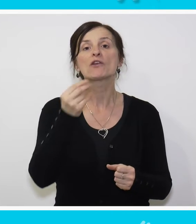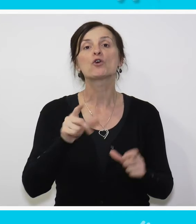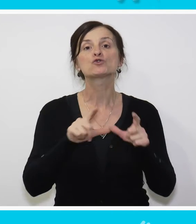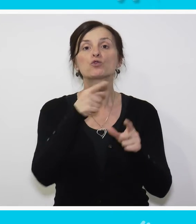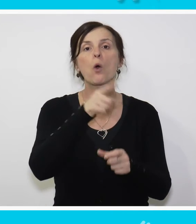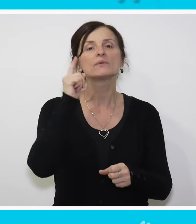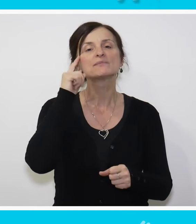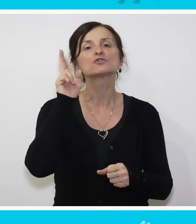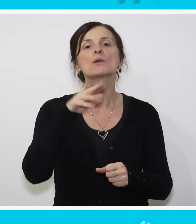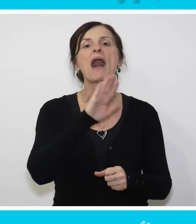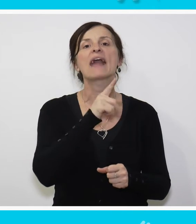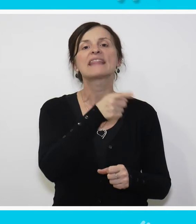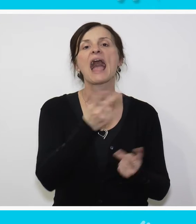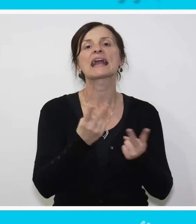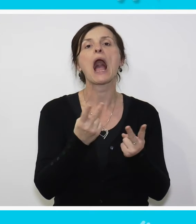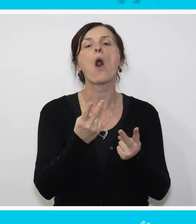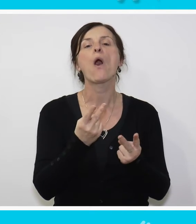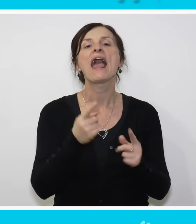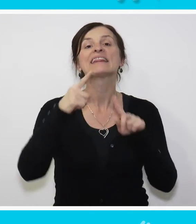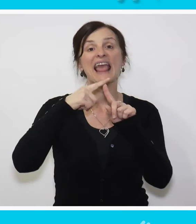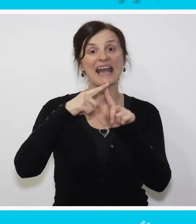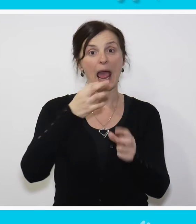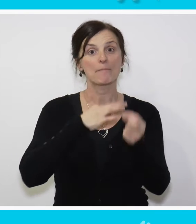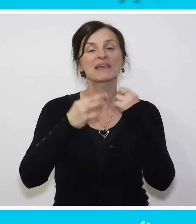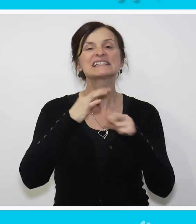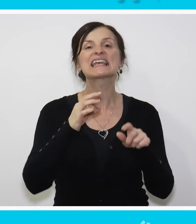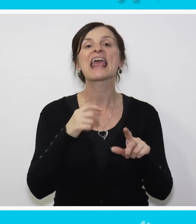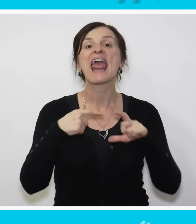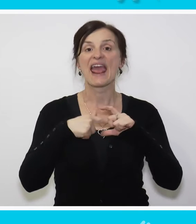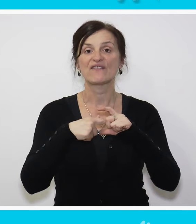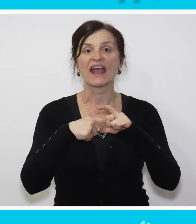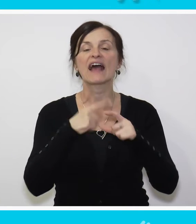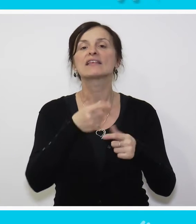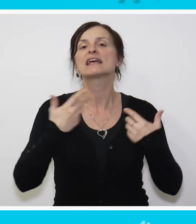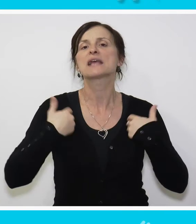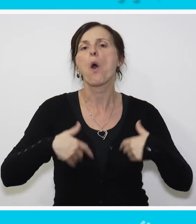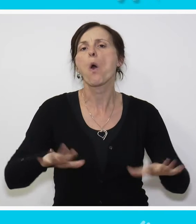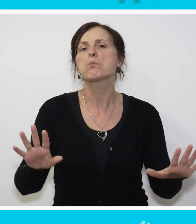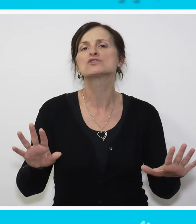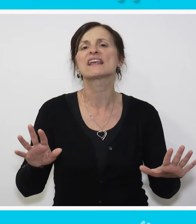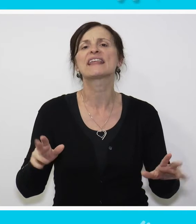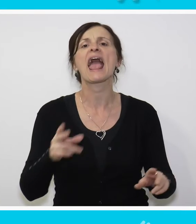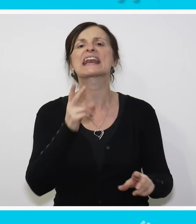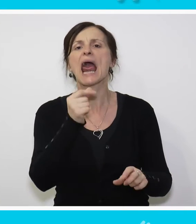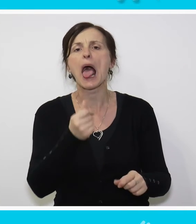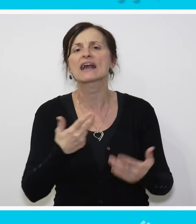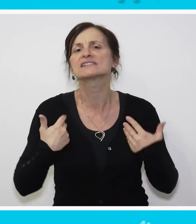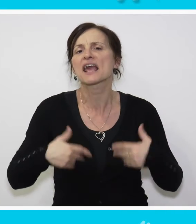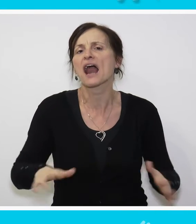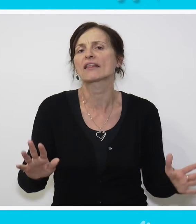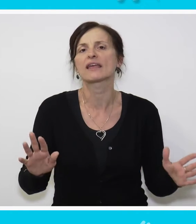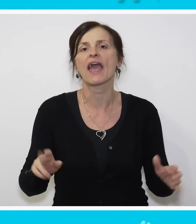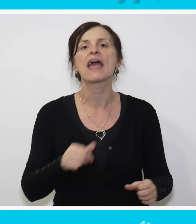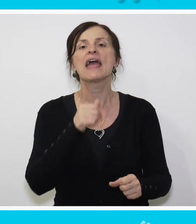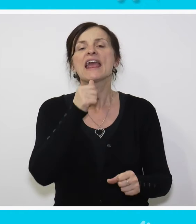smislu ima i taj terapijski efekat, mogućnost da se prepustite toku, da se opustite, relaksirate, da izgubite